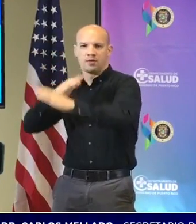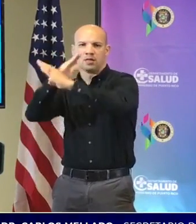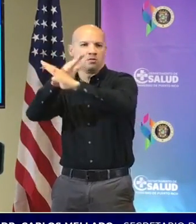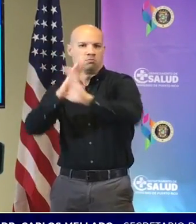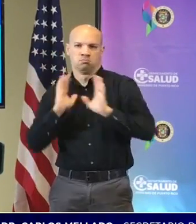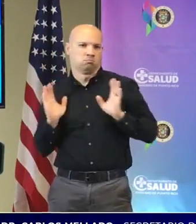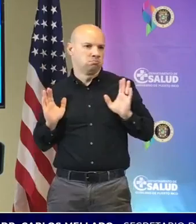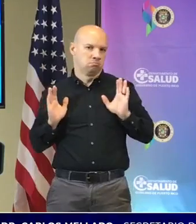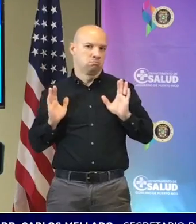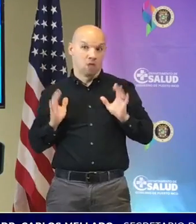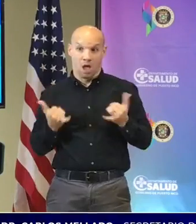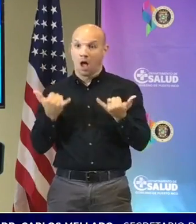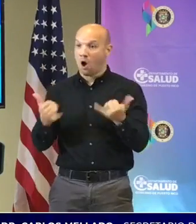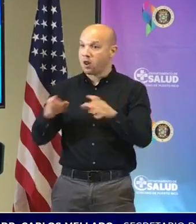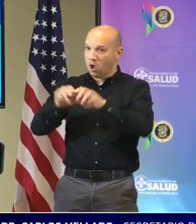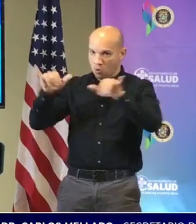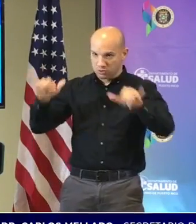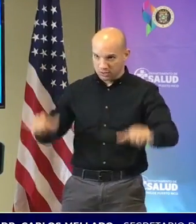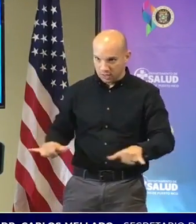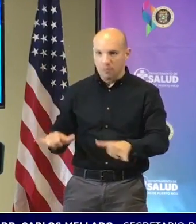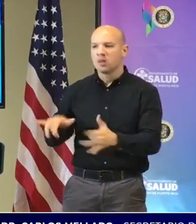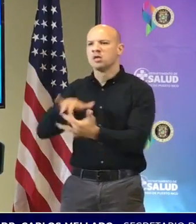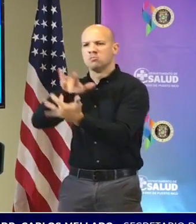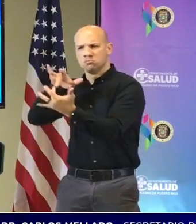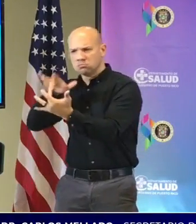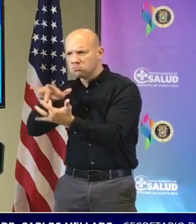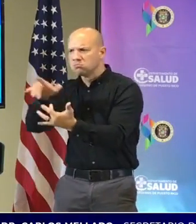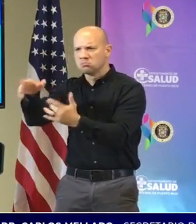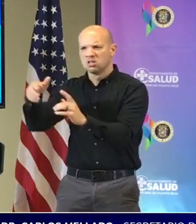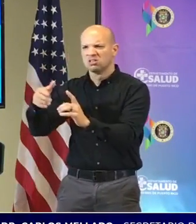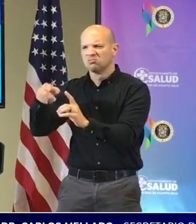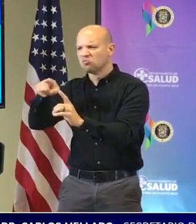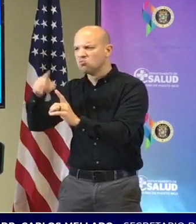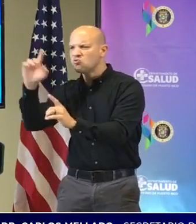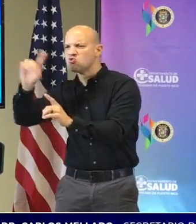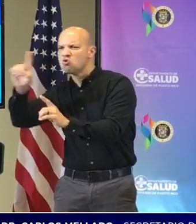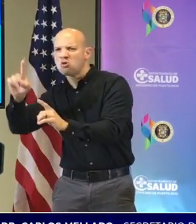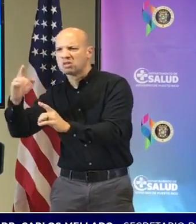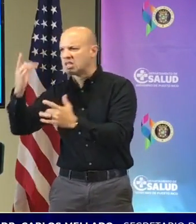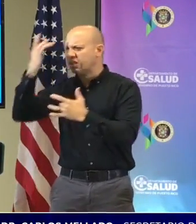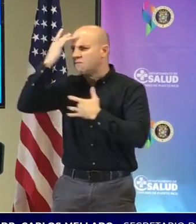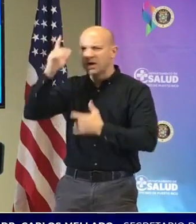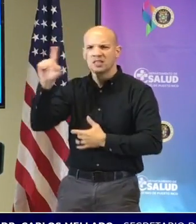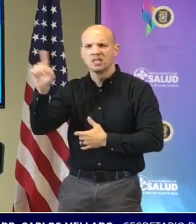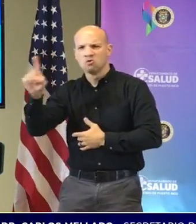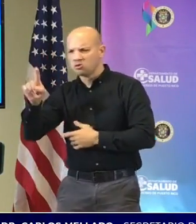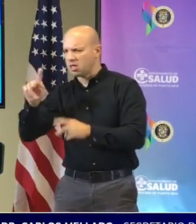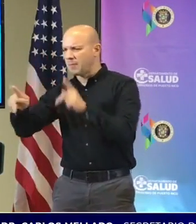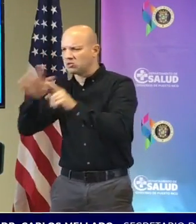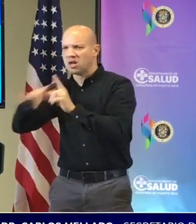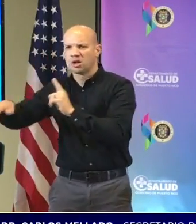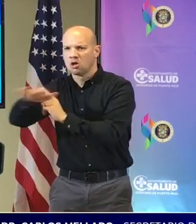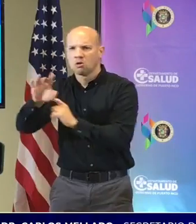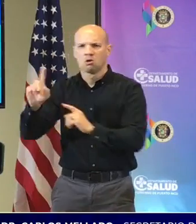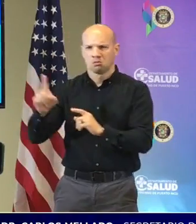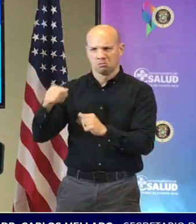que no es otra cosa que yo identifico un caso lo separo lo aíslo y evito el contagio y ese sistema de rastreo ha sido